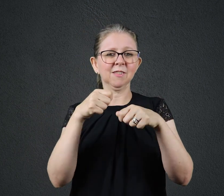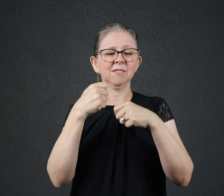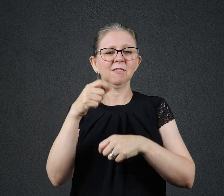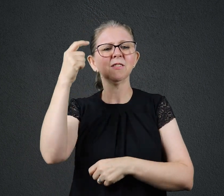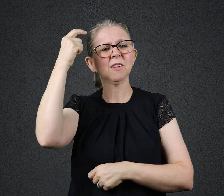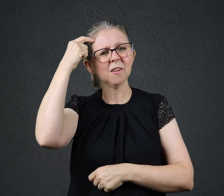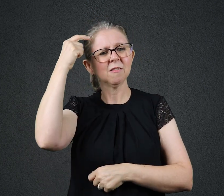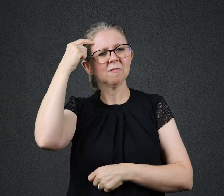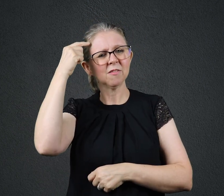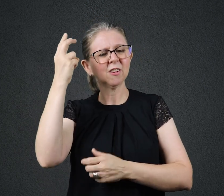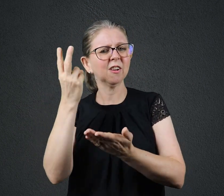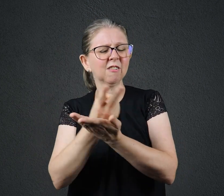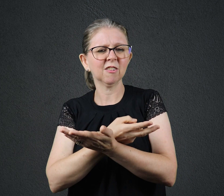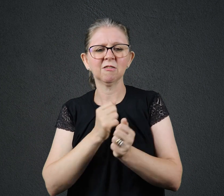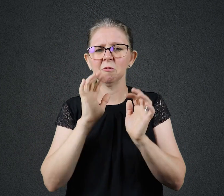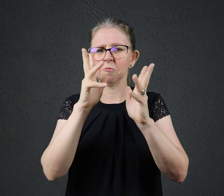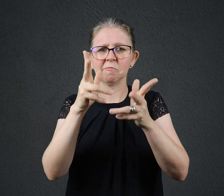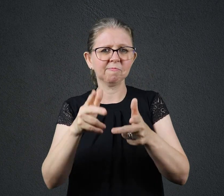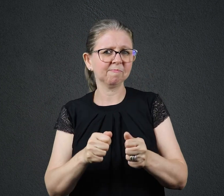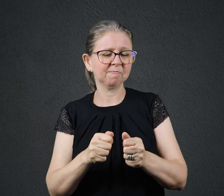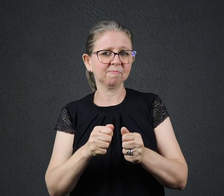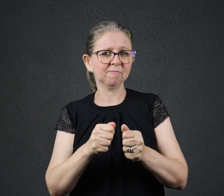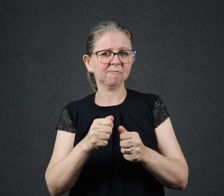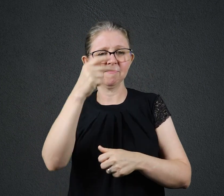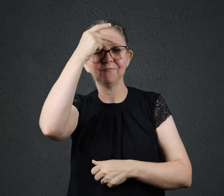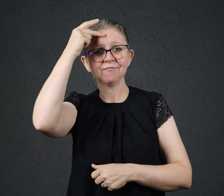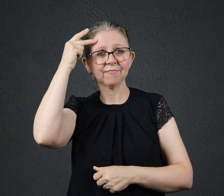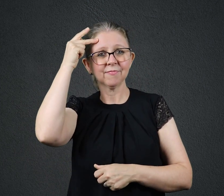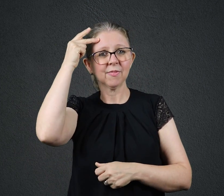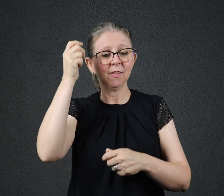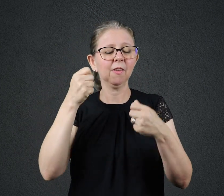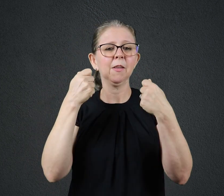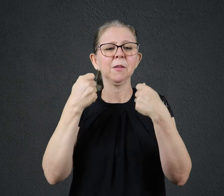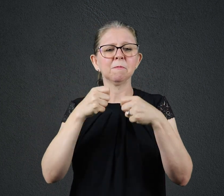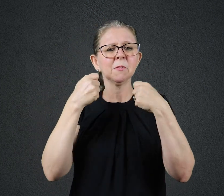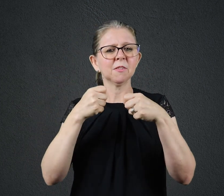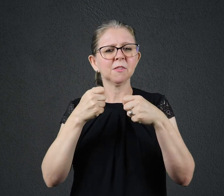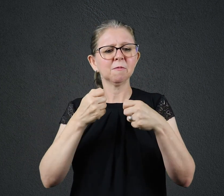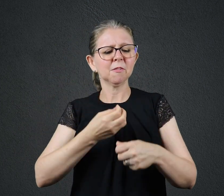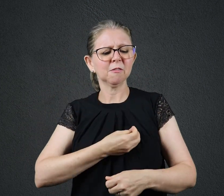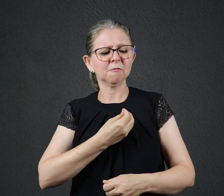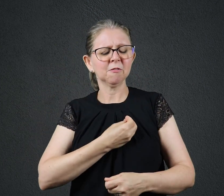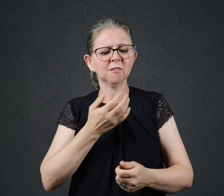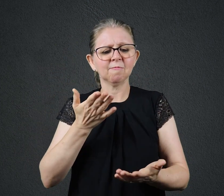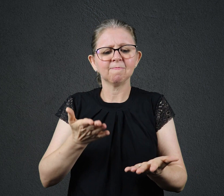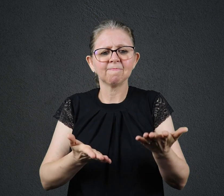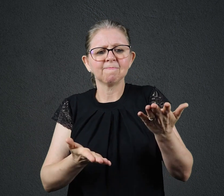A FIM DE MANTER NOSSA VIDA EM EQUILÍBRIO E SE OUTRA PESSOA AGISSE ASSIM COM VOCÊ? O